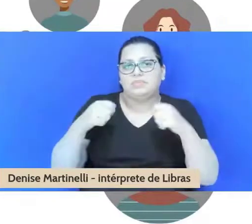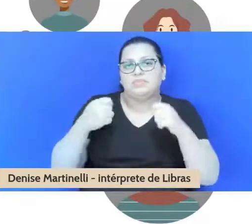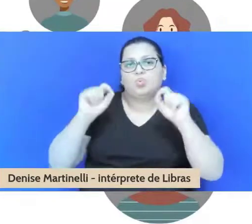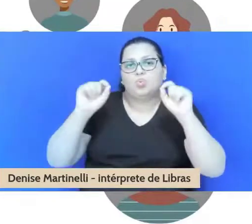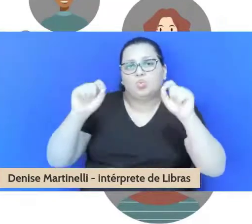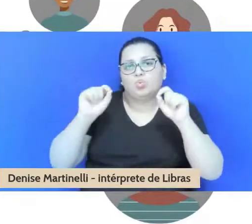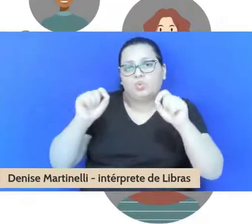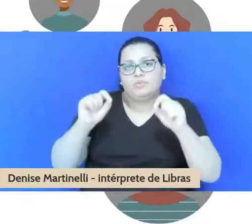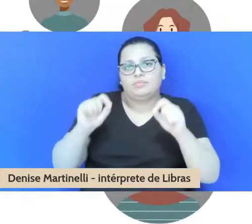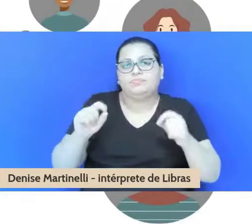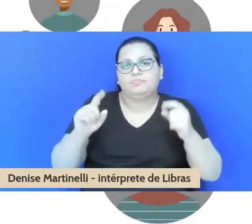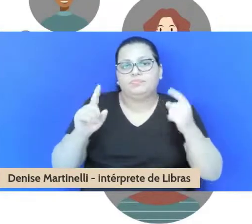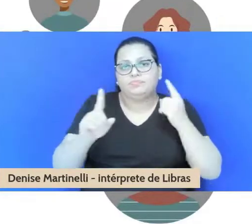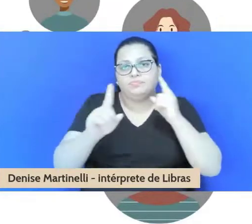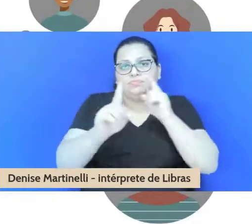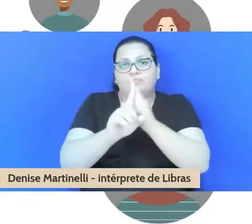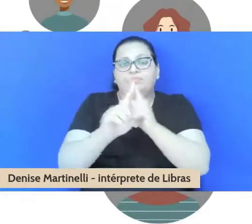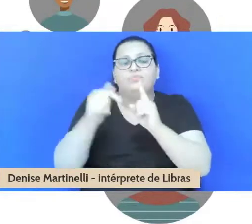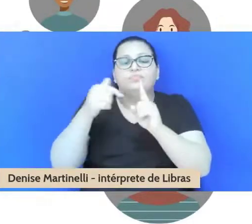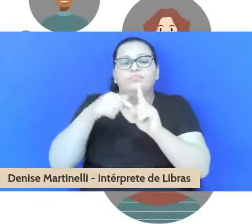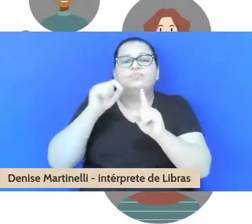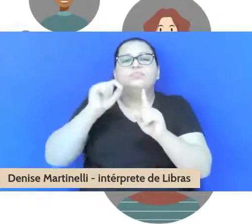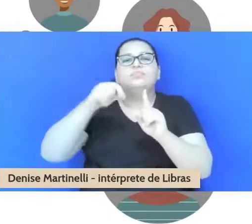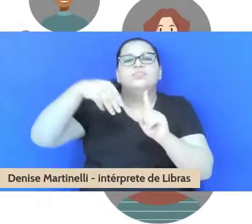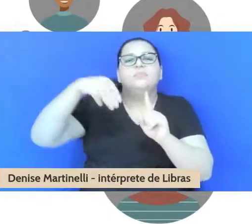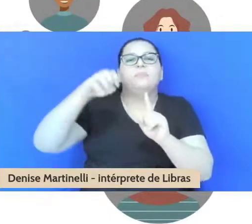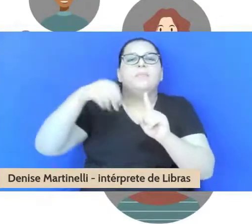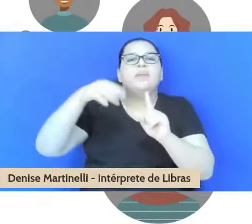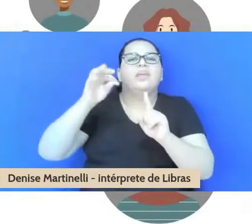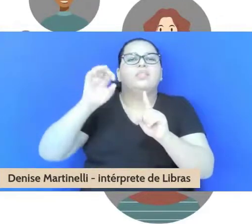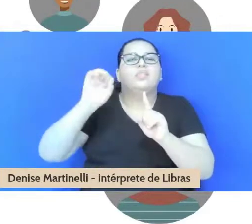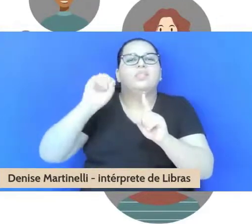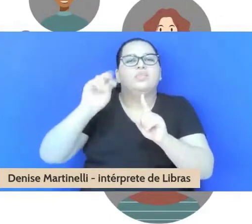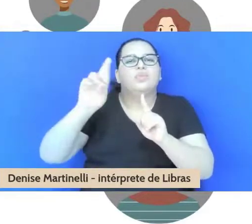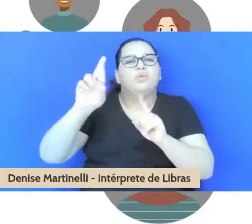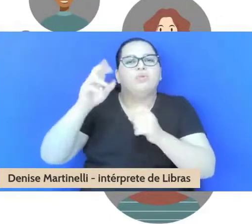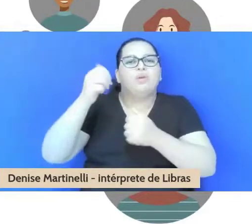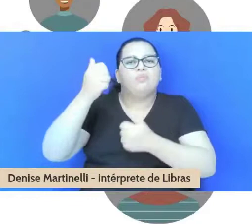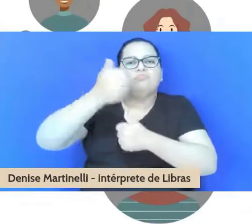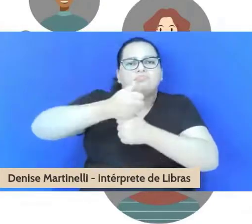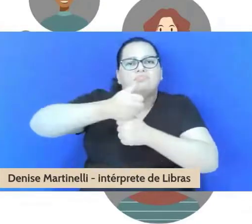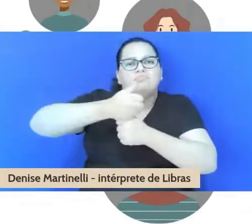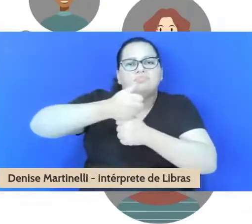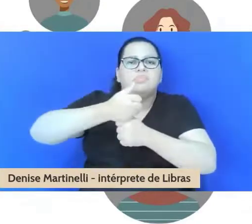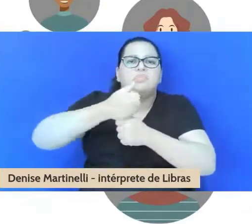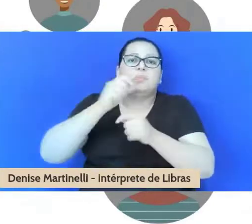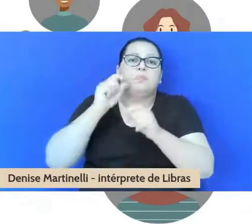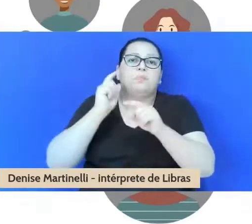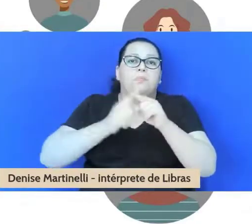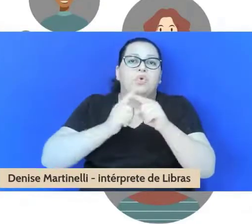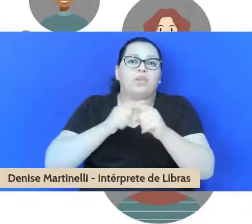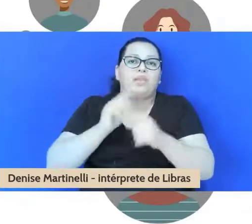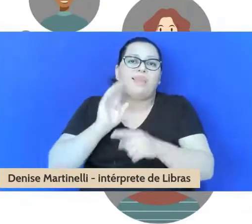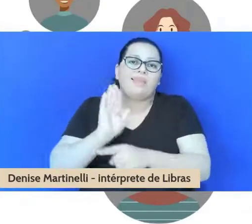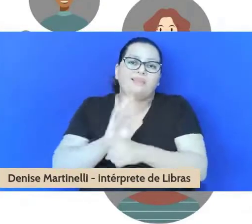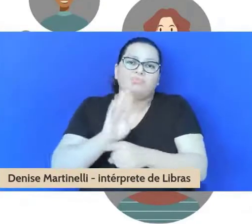formadores, para ter um outro tipo de suporte aos